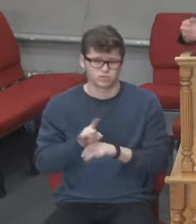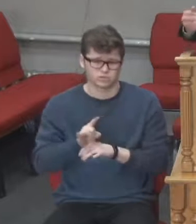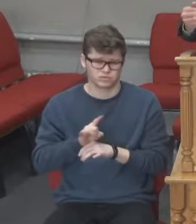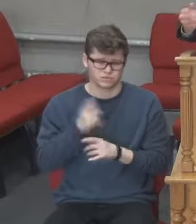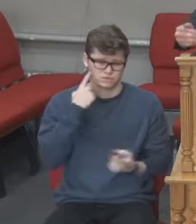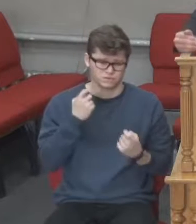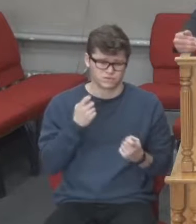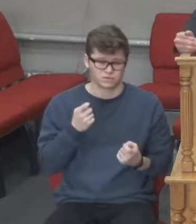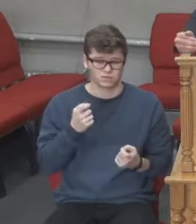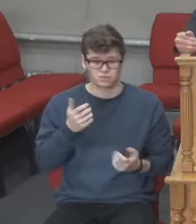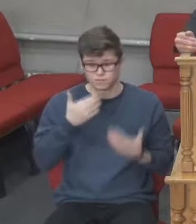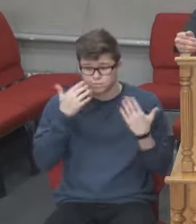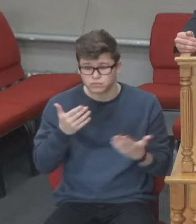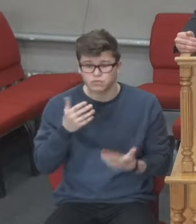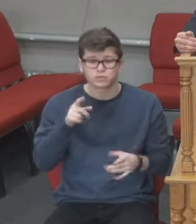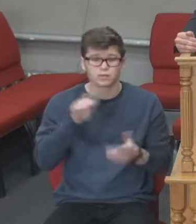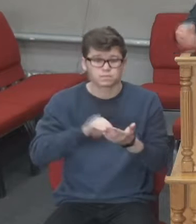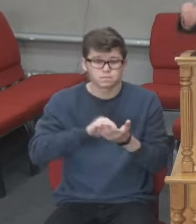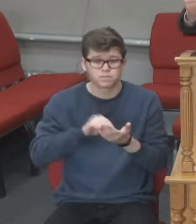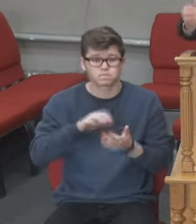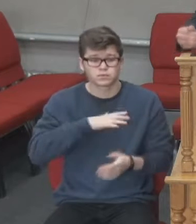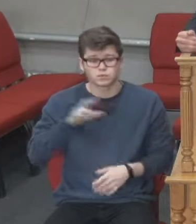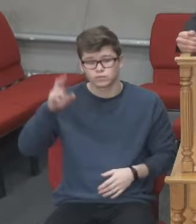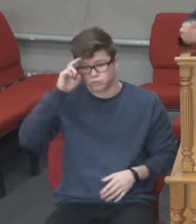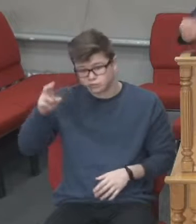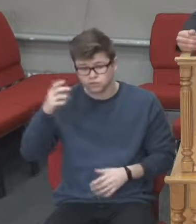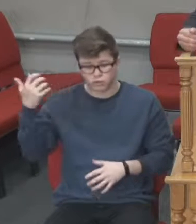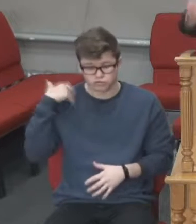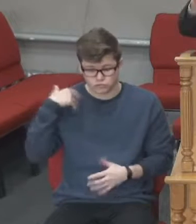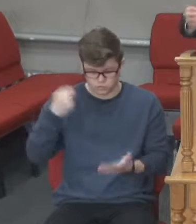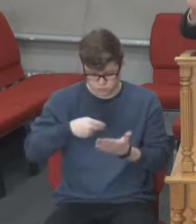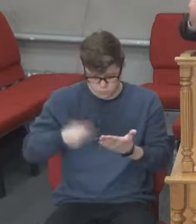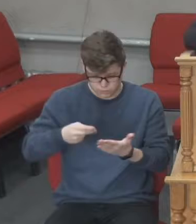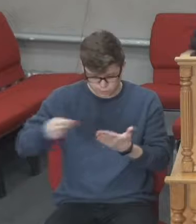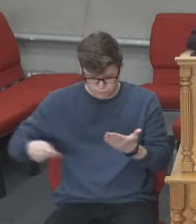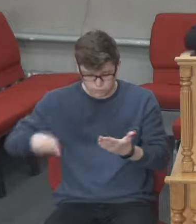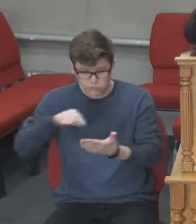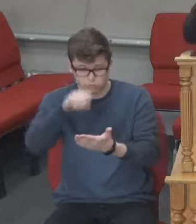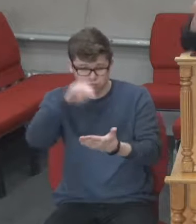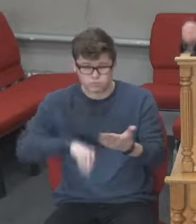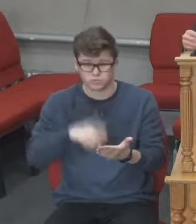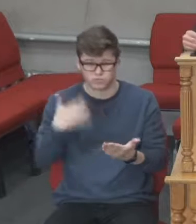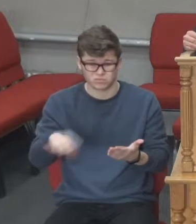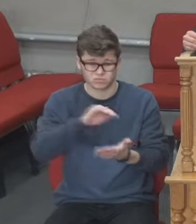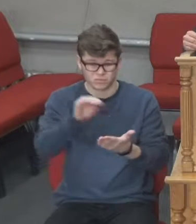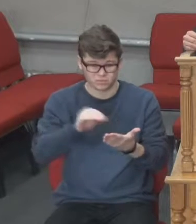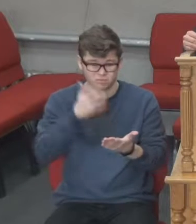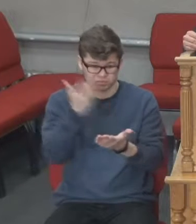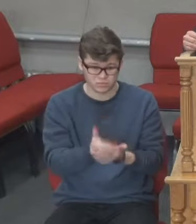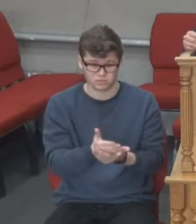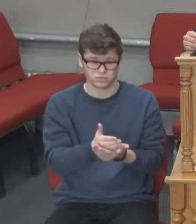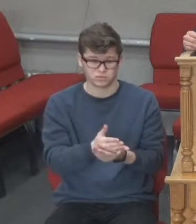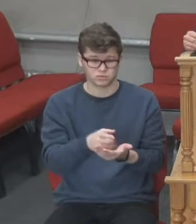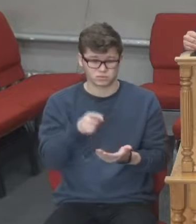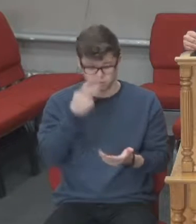що Міністерство охорони здоров'я написали, підписалися, там лікарі, має бути підпис, можете в те вірити.